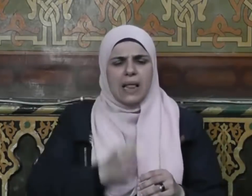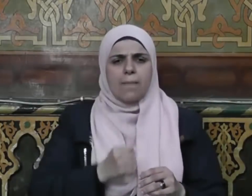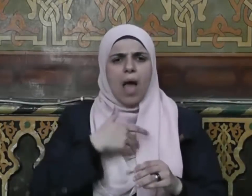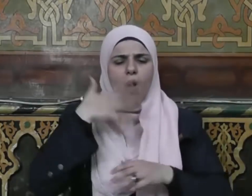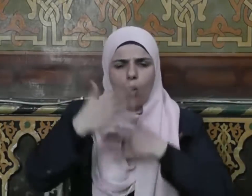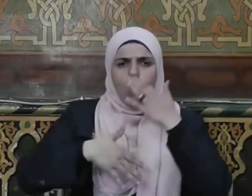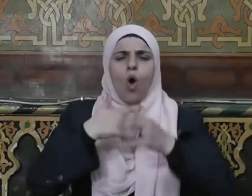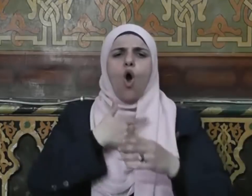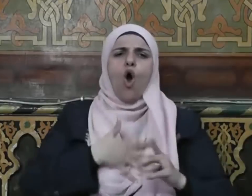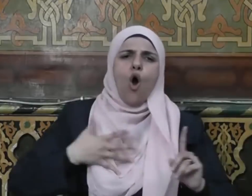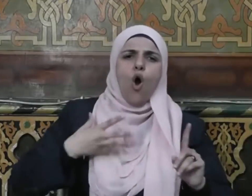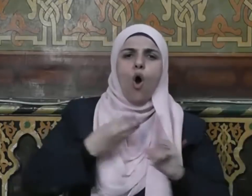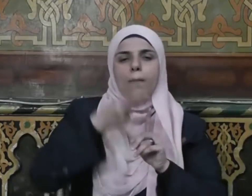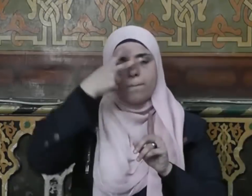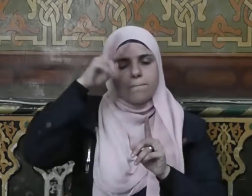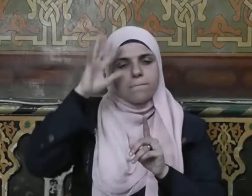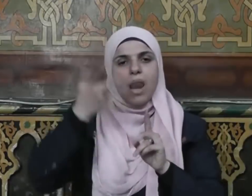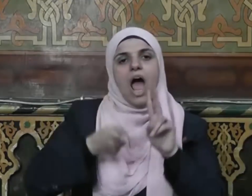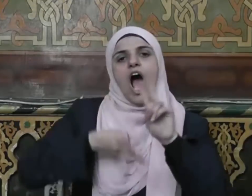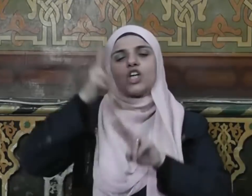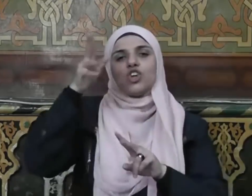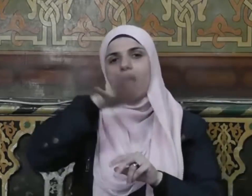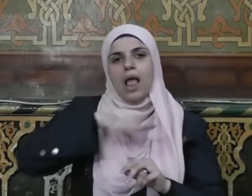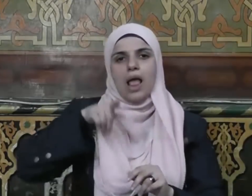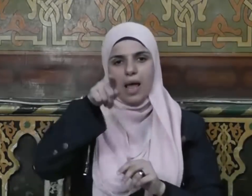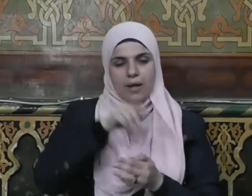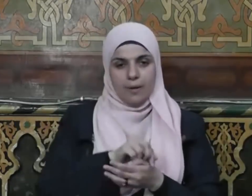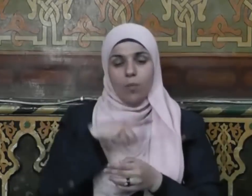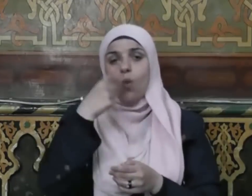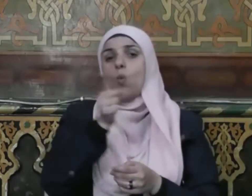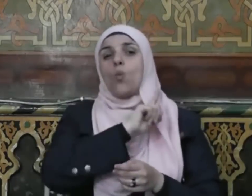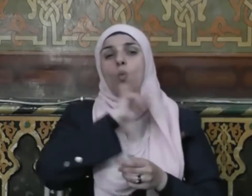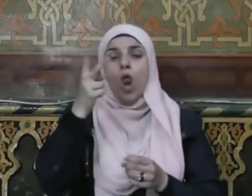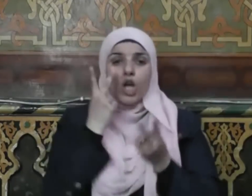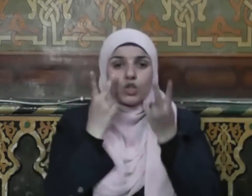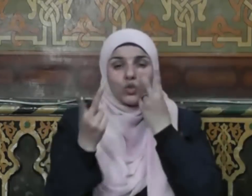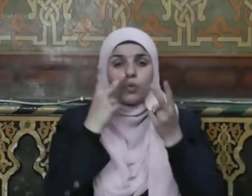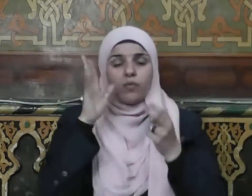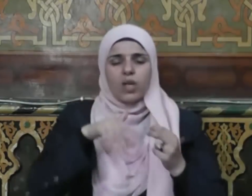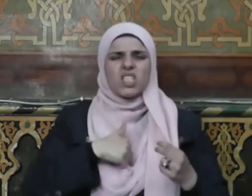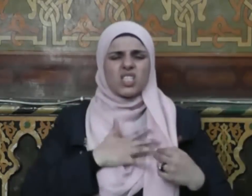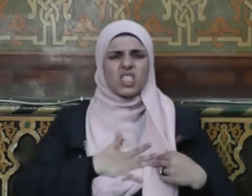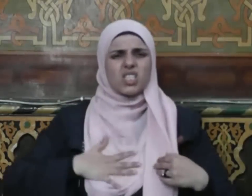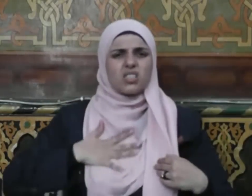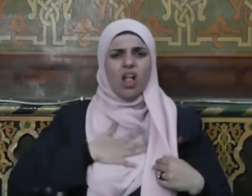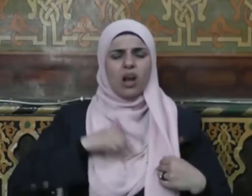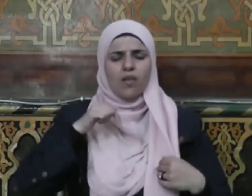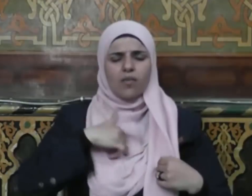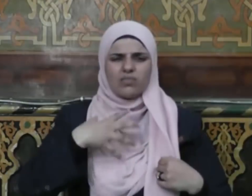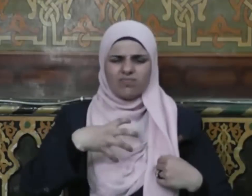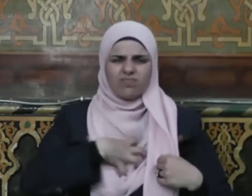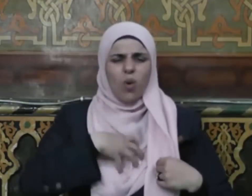قبلهم يحبون من هاجر إليهم ولا يجدون في صدورهم حاجة